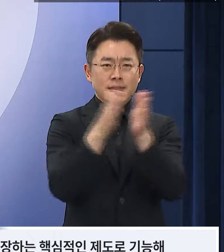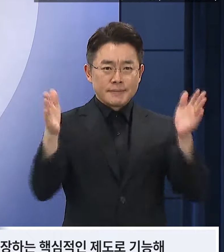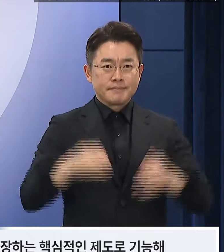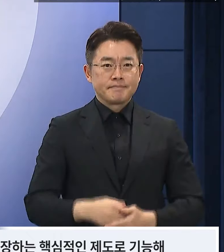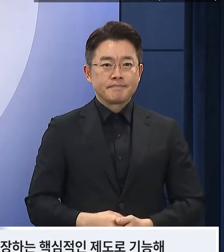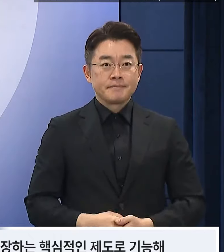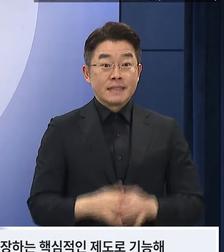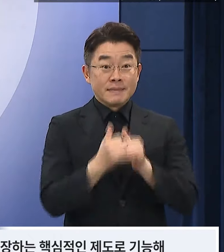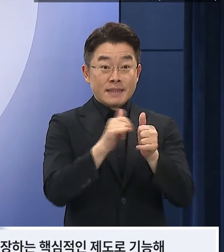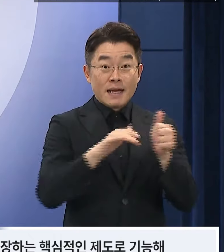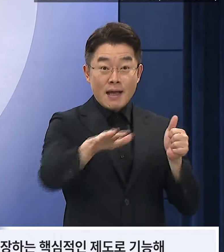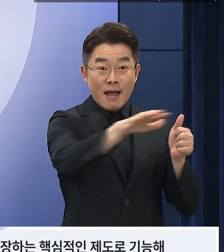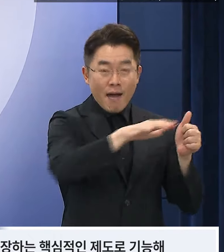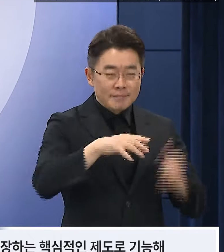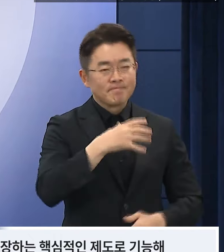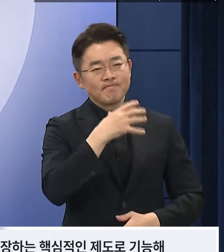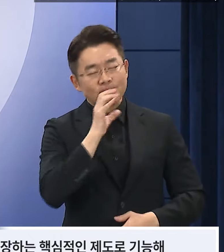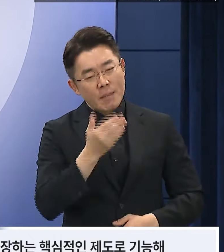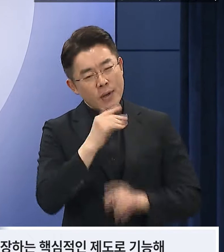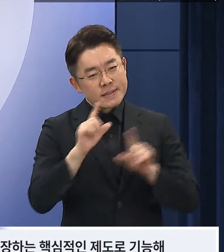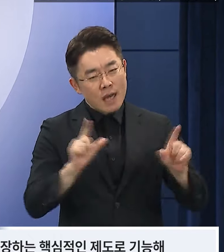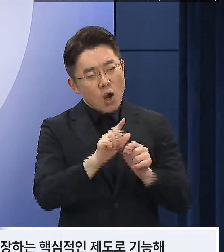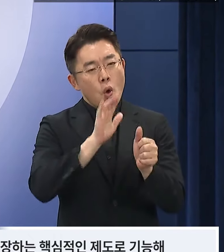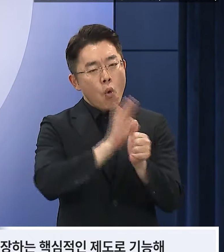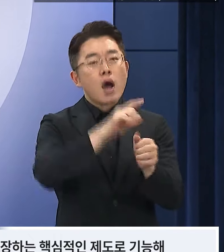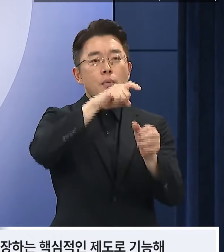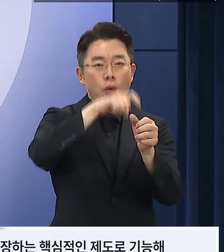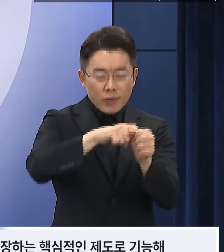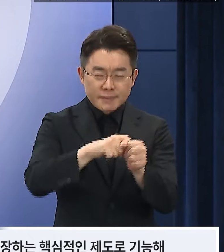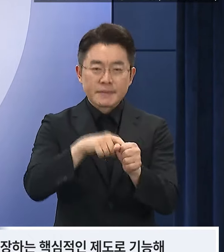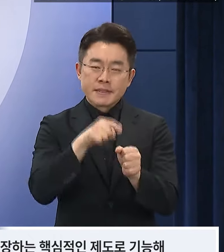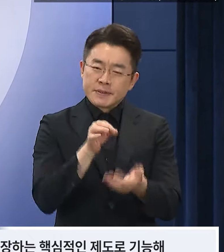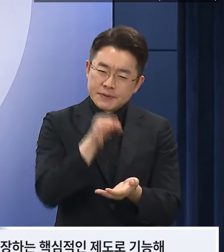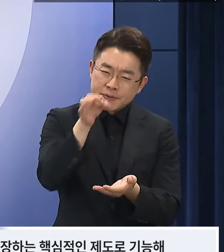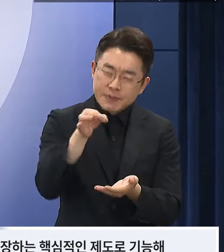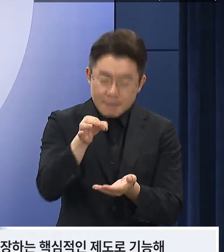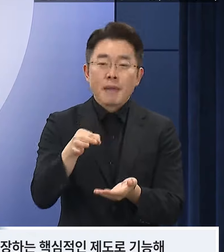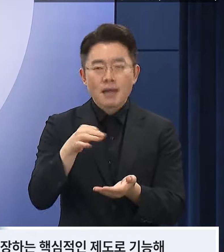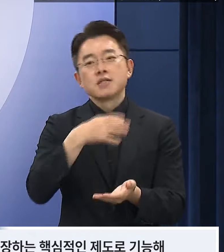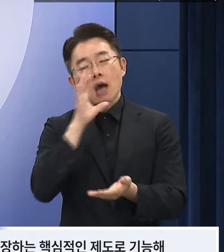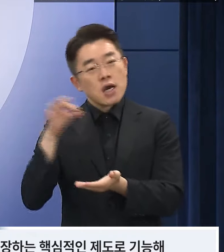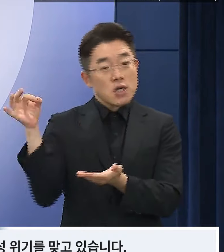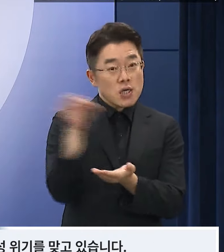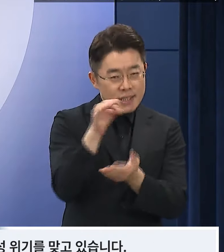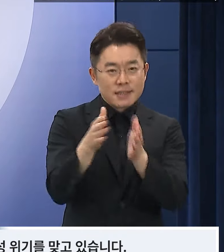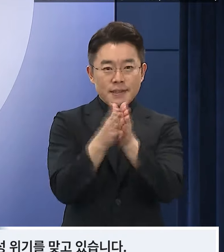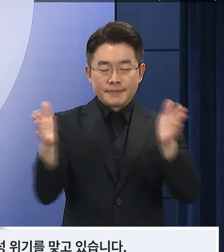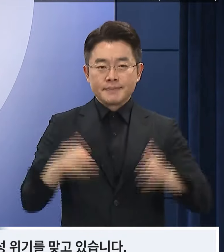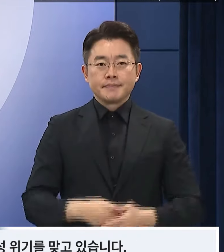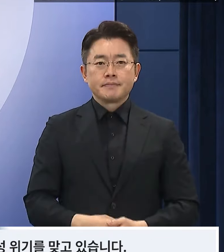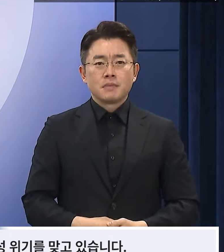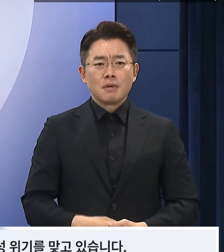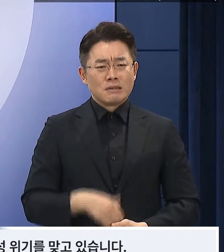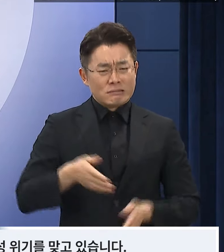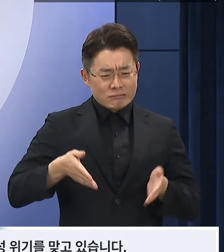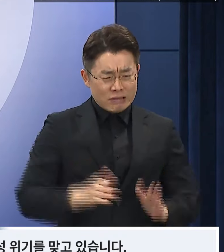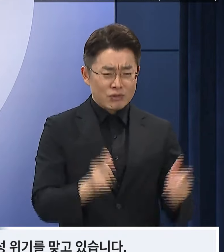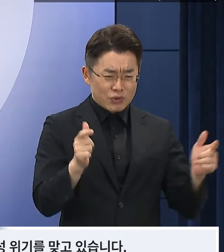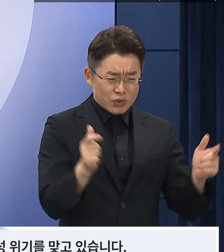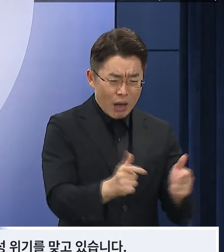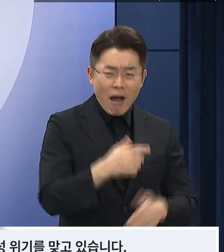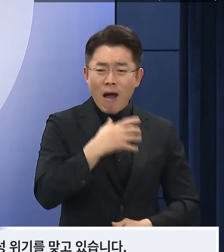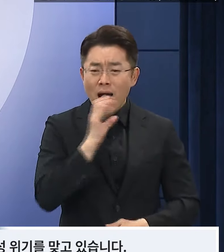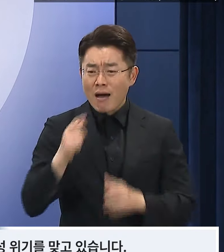국민의 노후생활을 보장하는 핵심적인 제도로 기능해 왔습니다. 그러나 저출생과